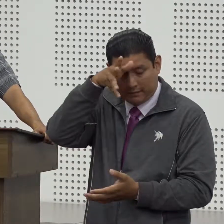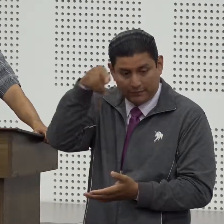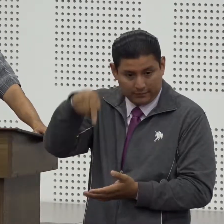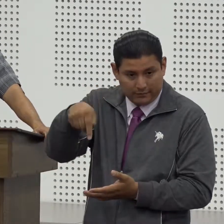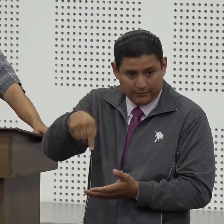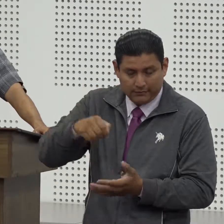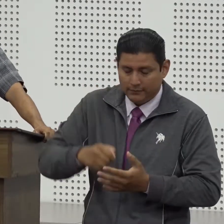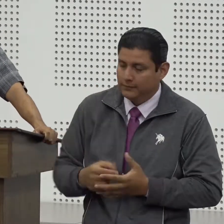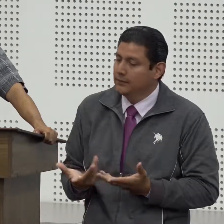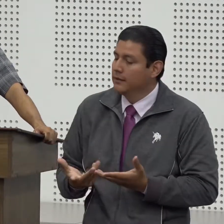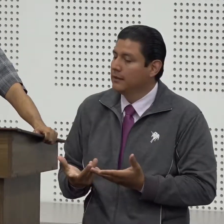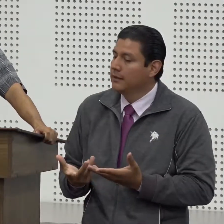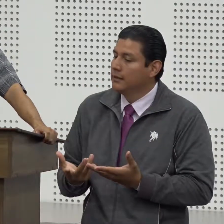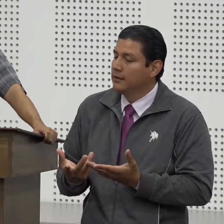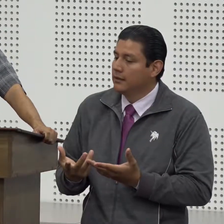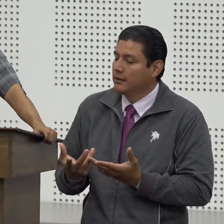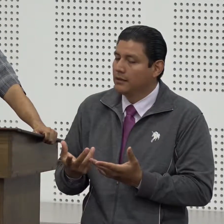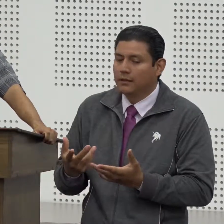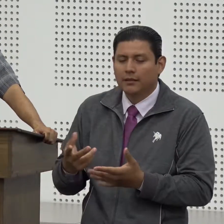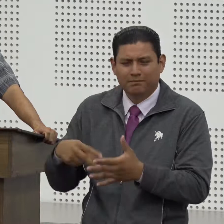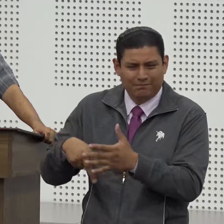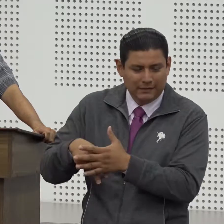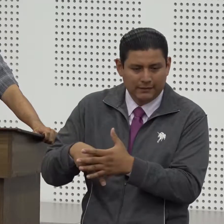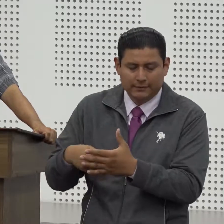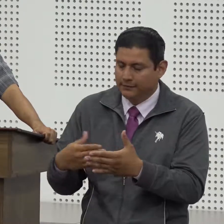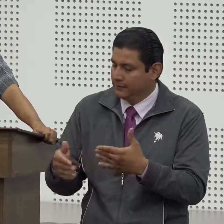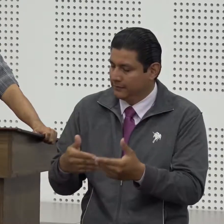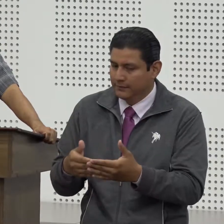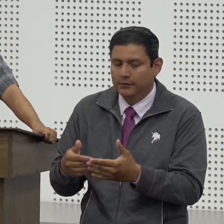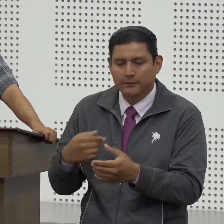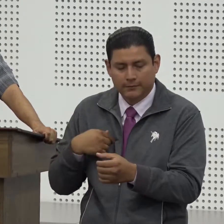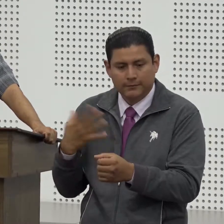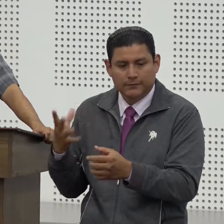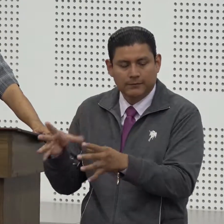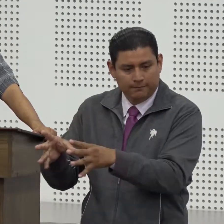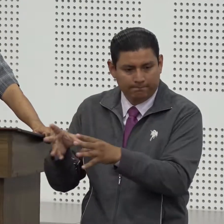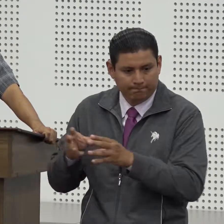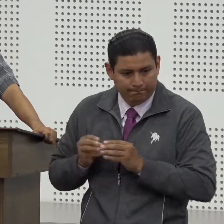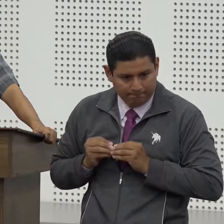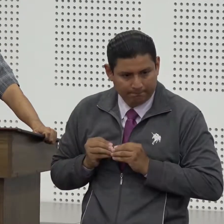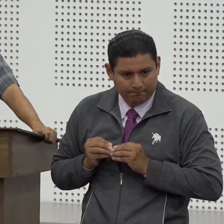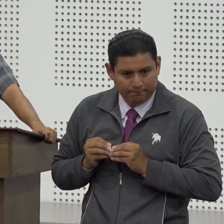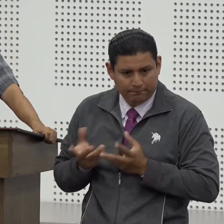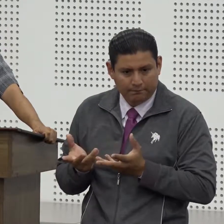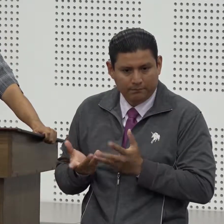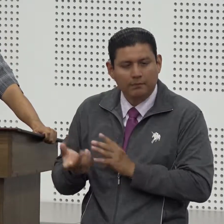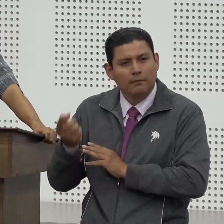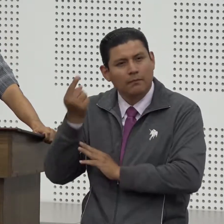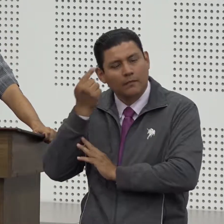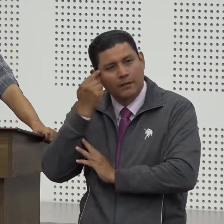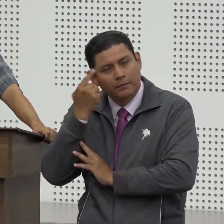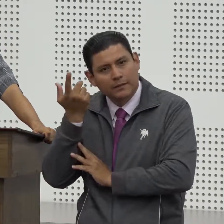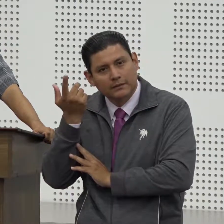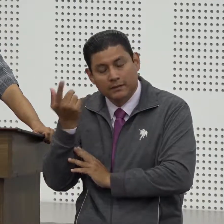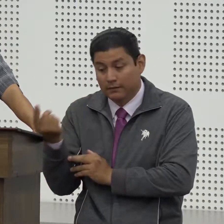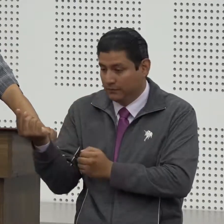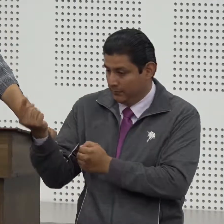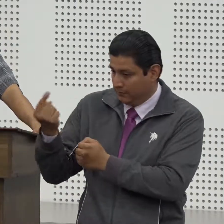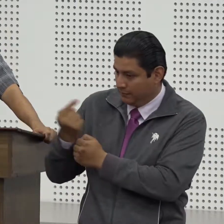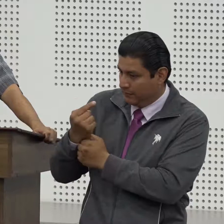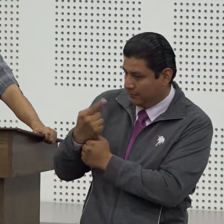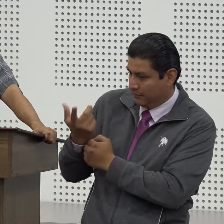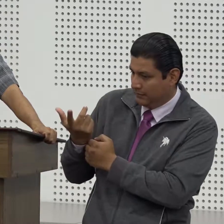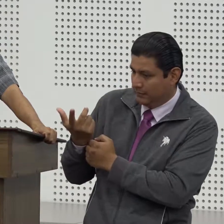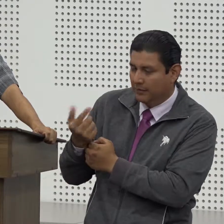hemos asumido este este reto sin pensarlo en realidad cuando nos dijeron es que